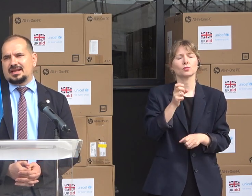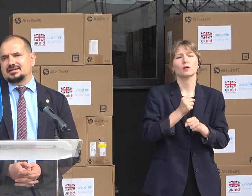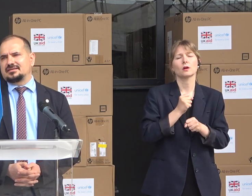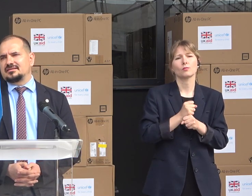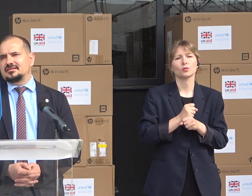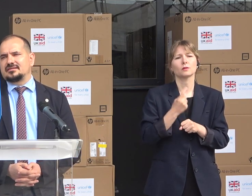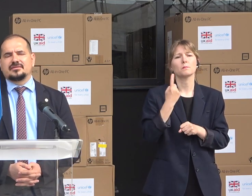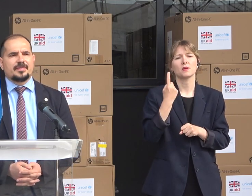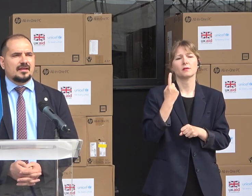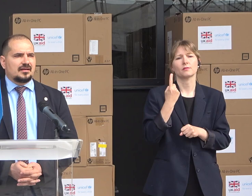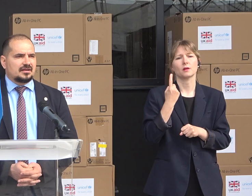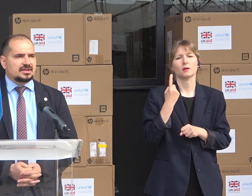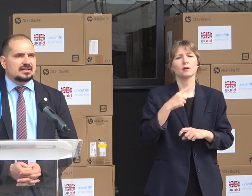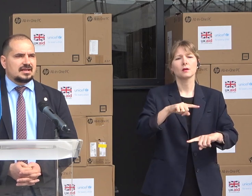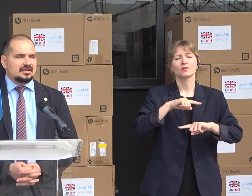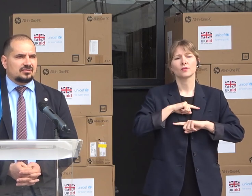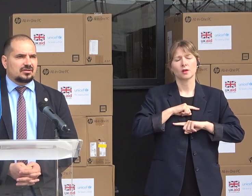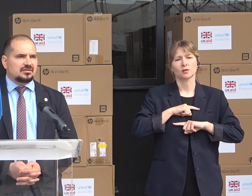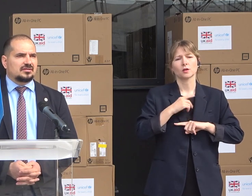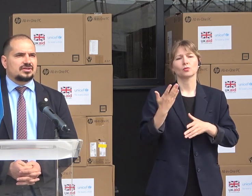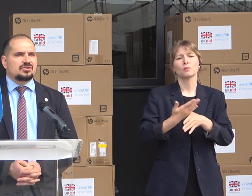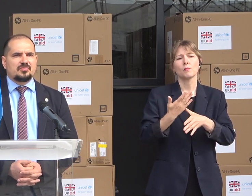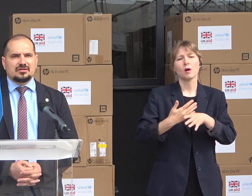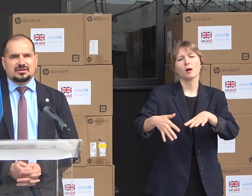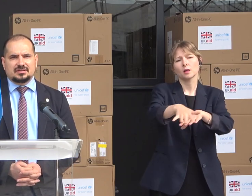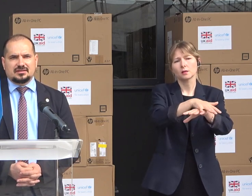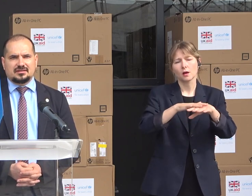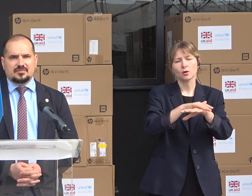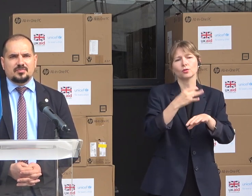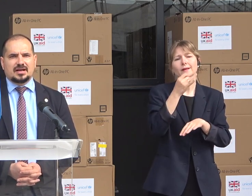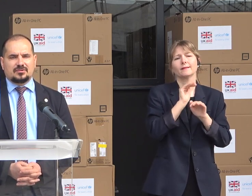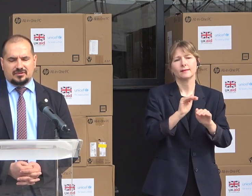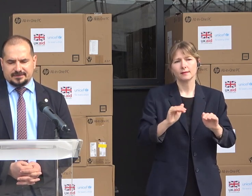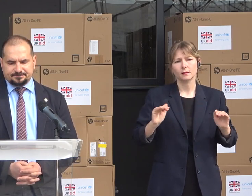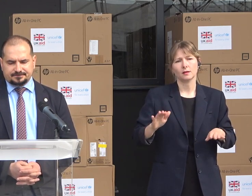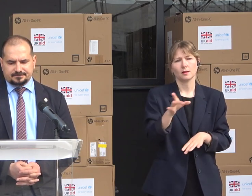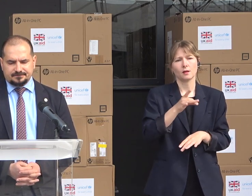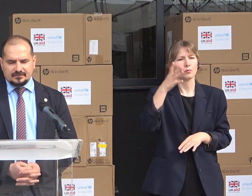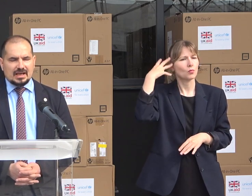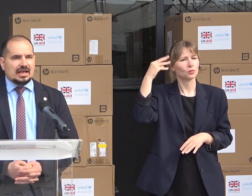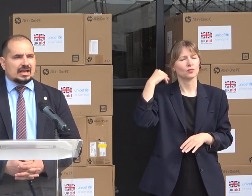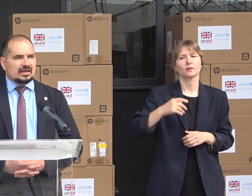suport direct cetățenilor și copiilor din Republica Moldova.